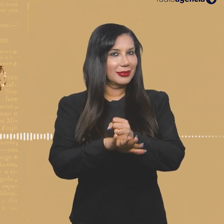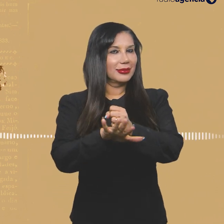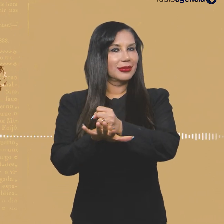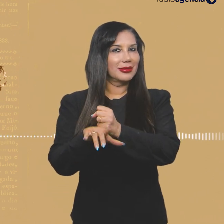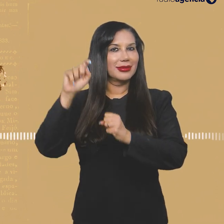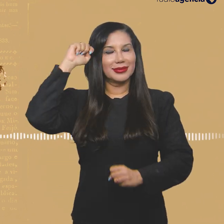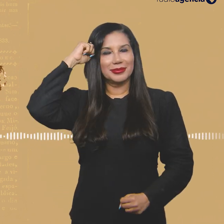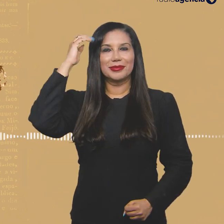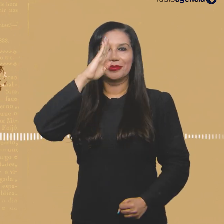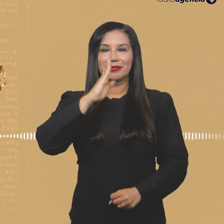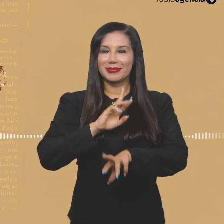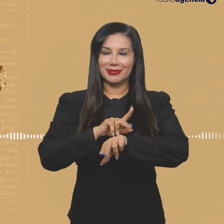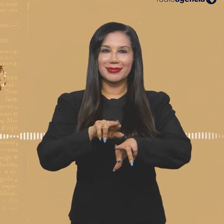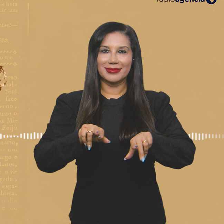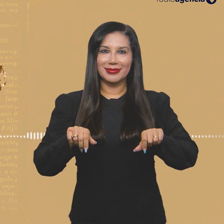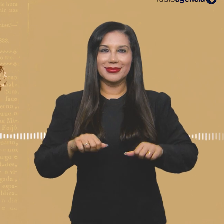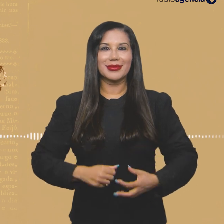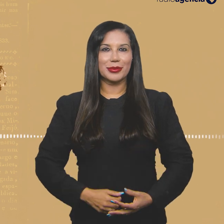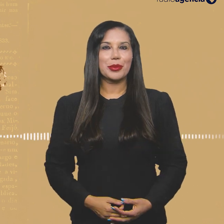Imprensa negra no Brasil